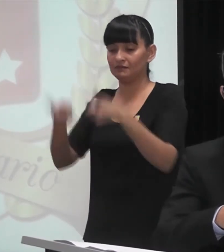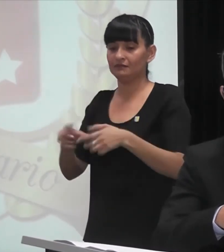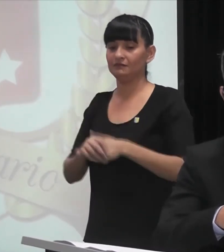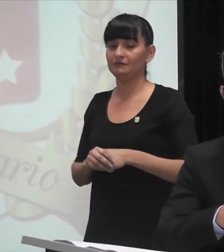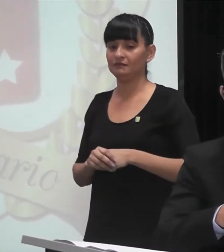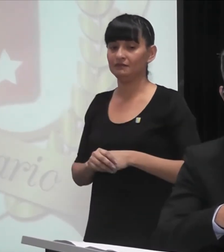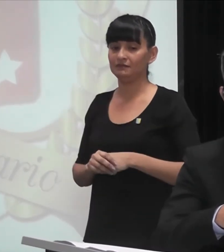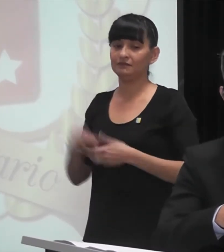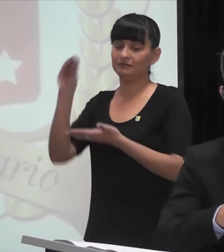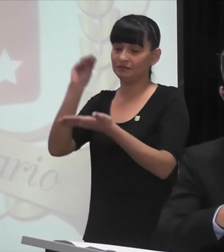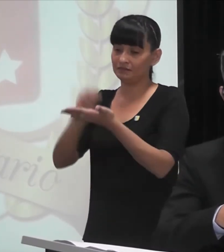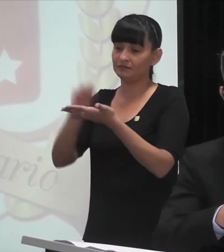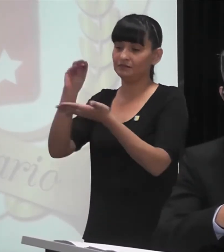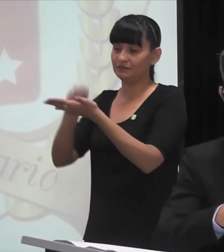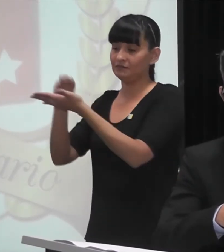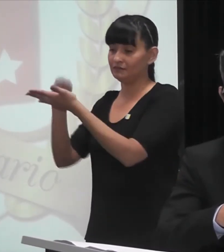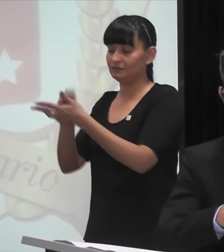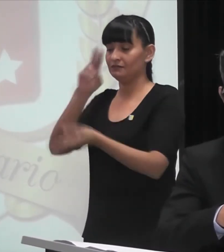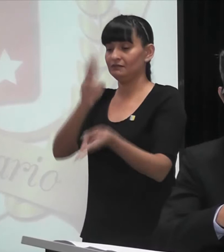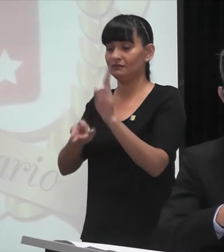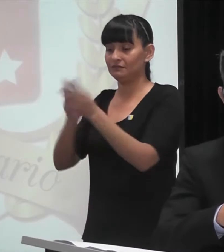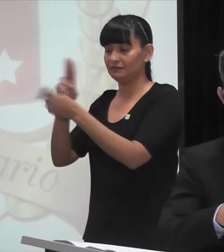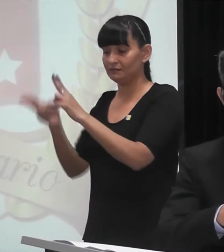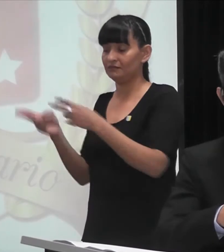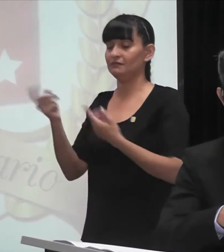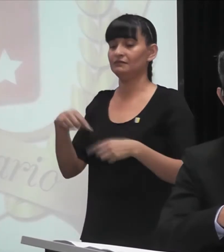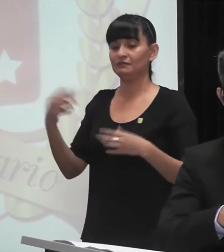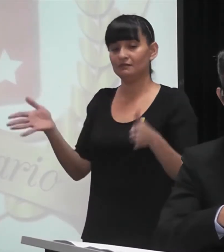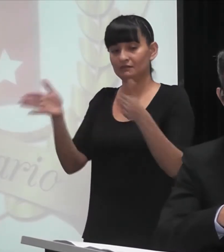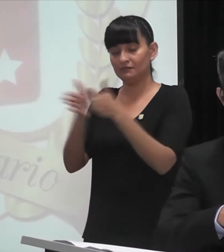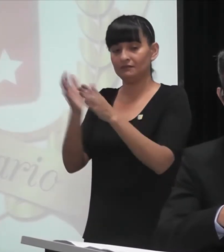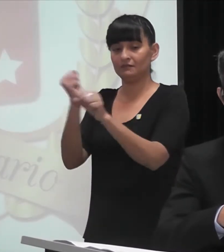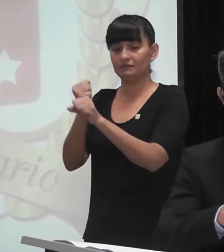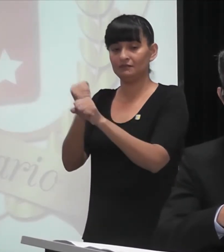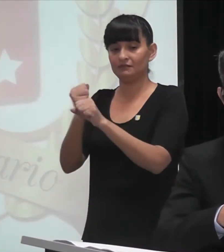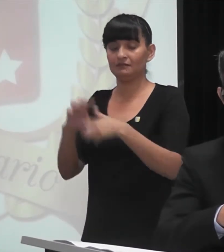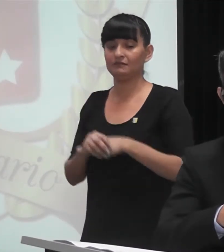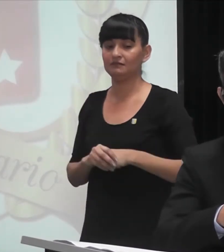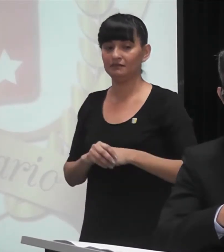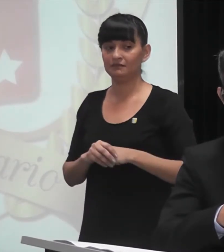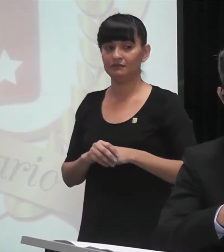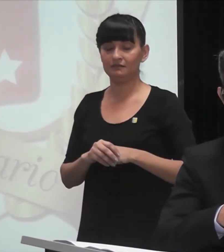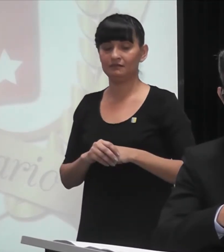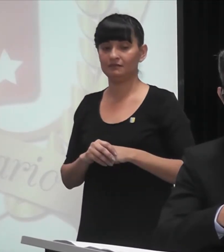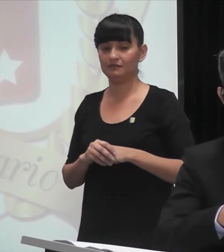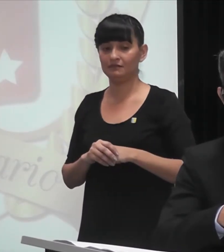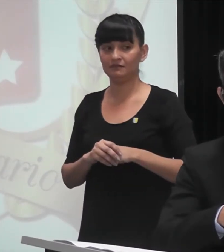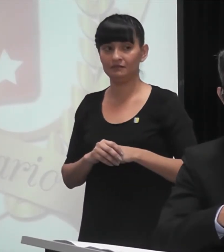Gutiérrez, Mirta Ruiz y su esposo, el gordo, hasta su año,